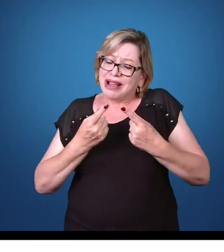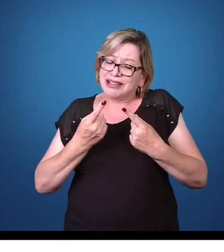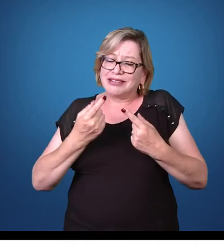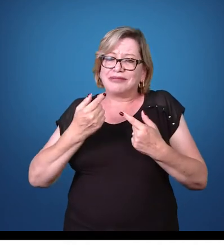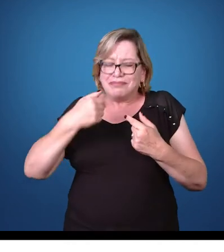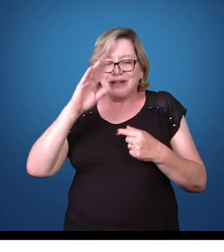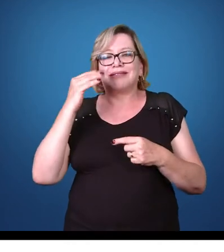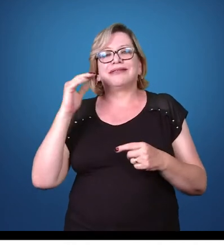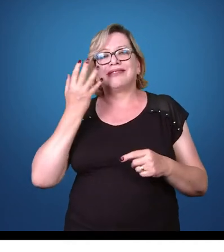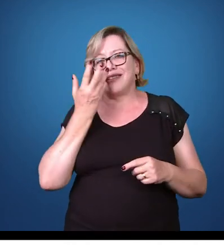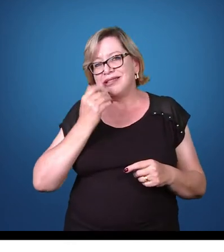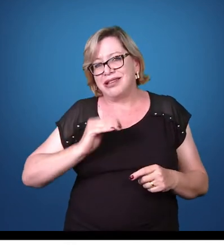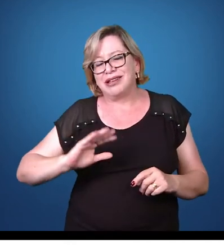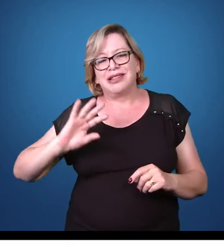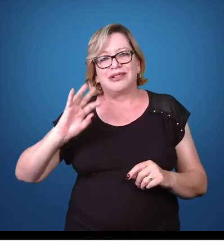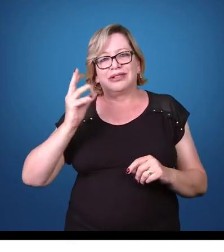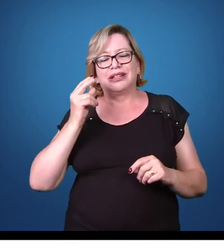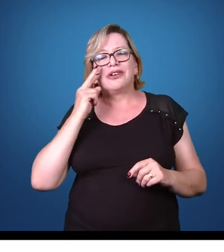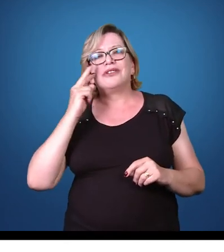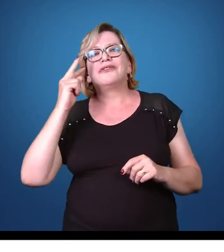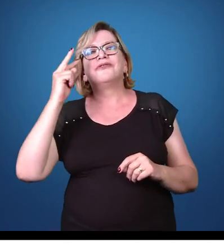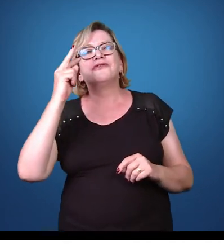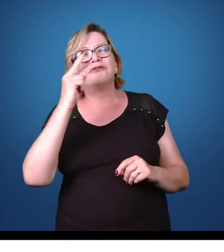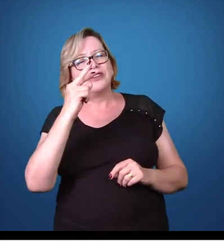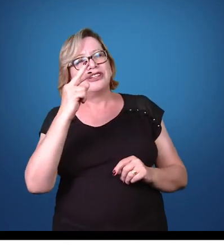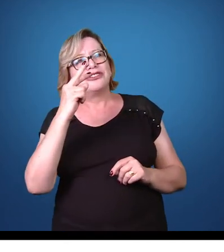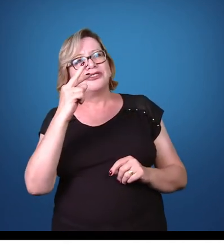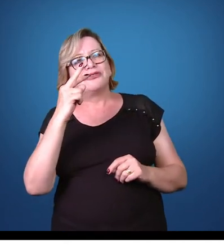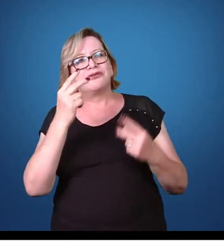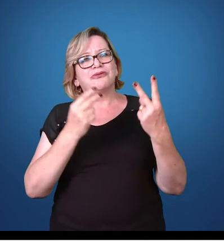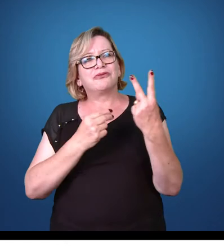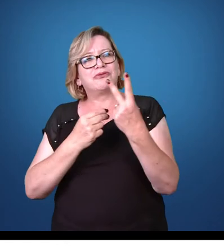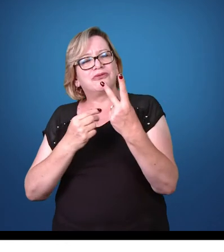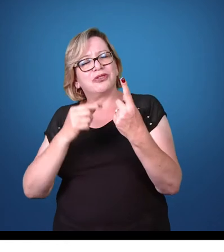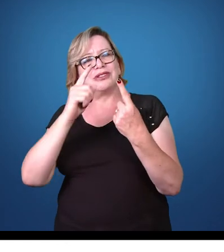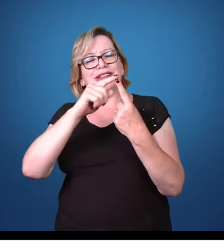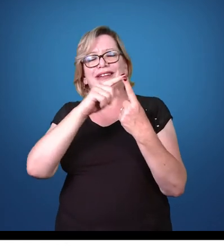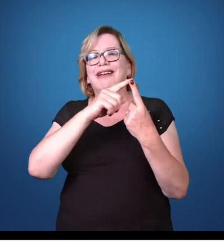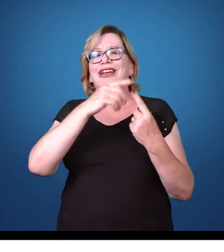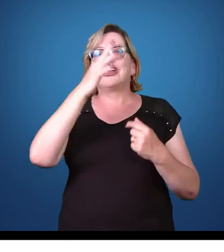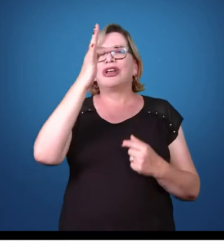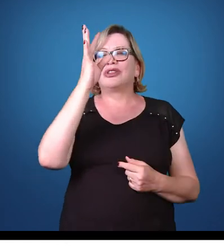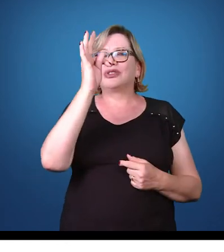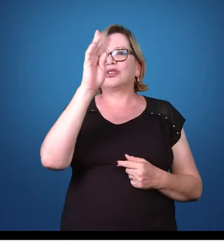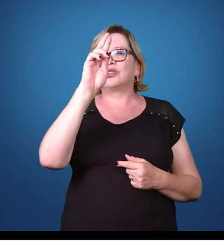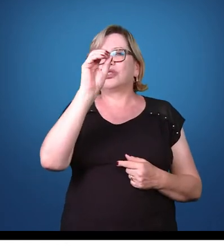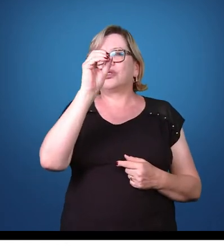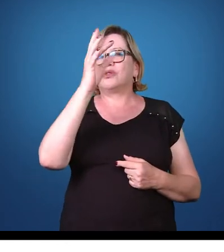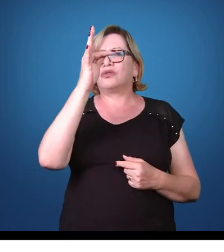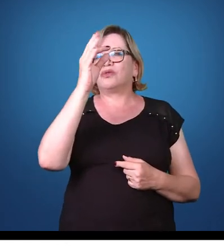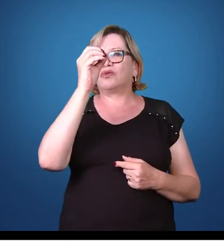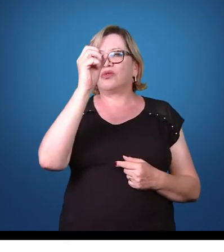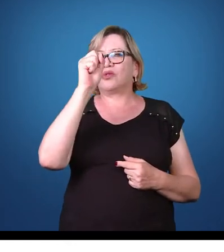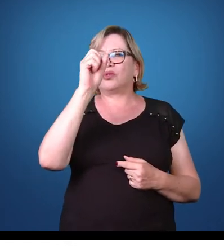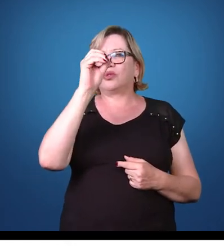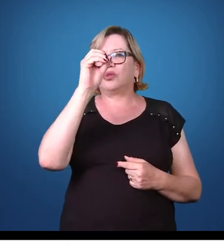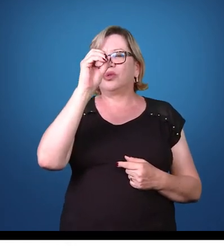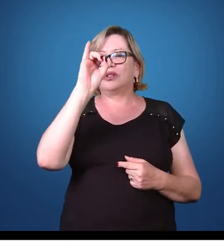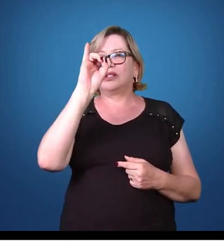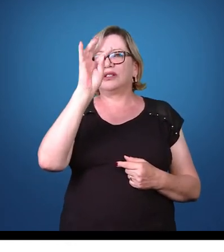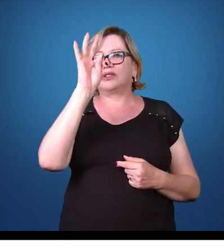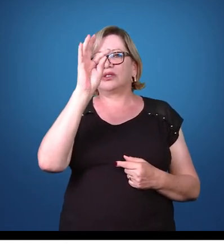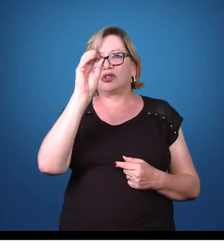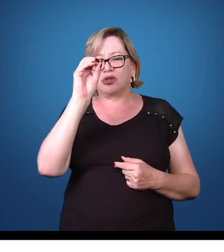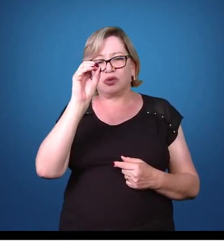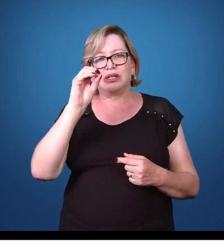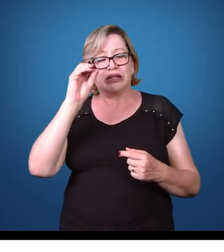crianças. Então, aqui nessa imagem, a gente consegue ver aqui a forma trofosoípto, né, da giardia-lâmbia, e ela é a forma